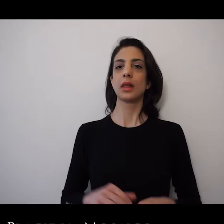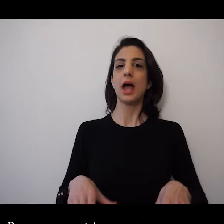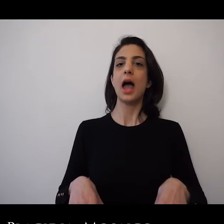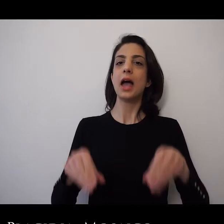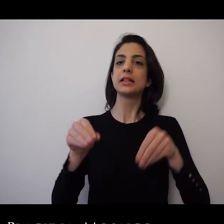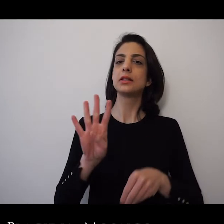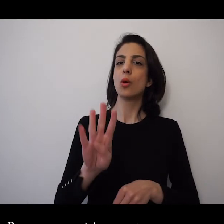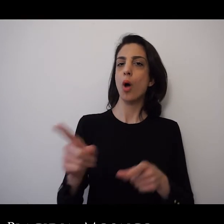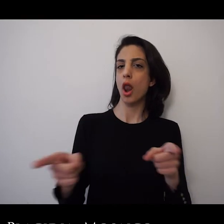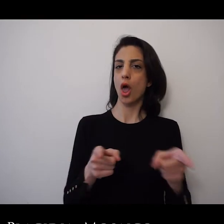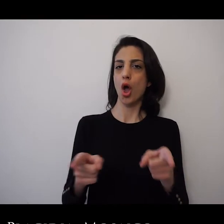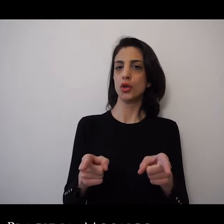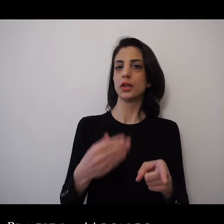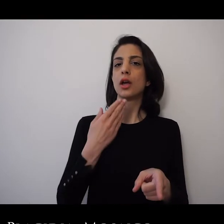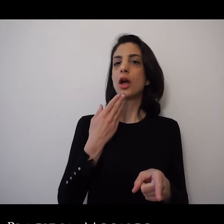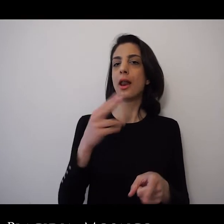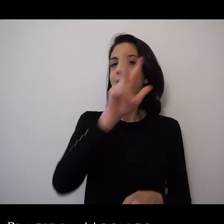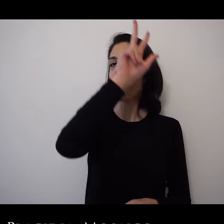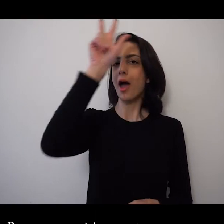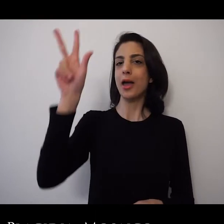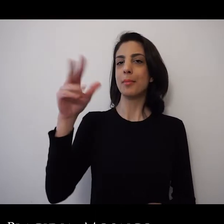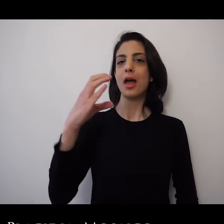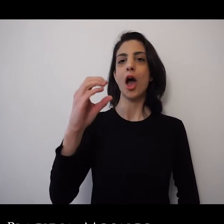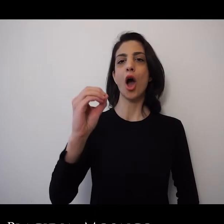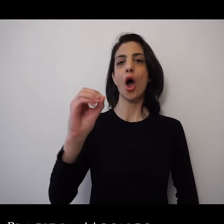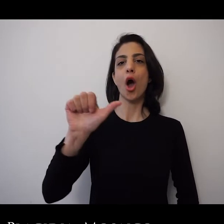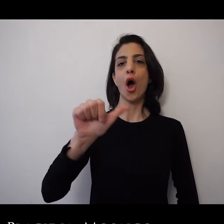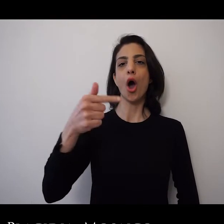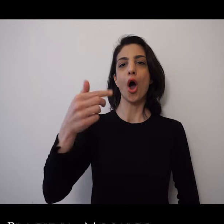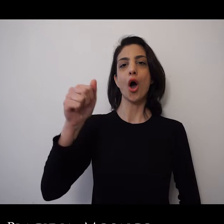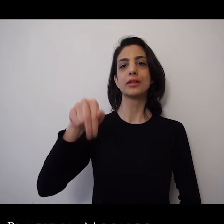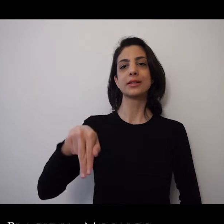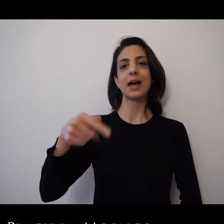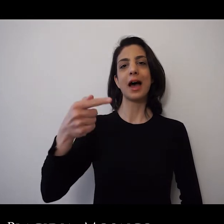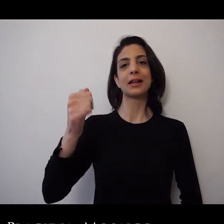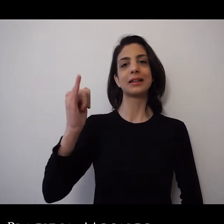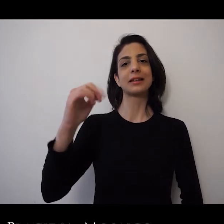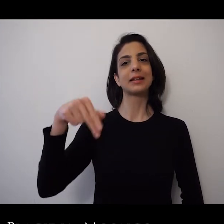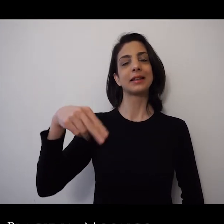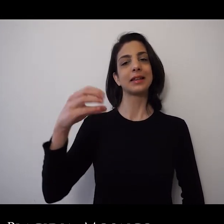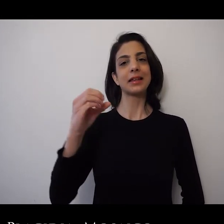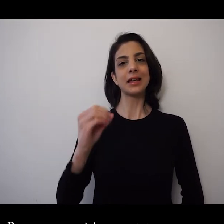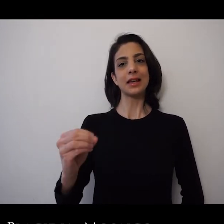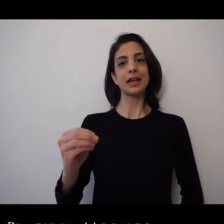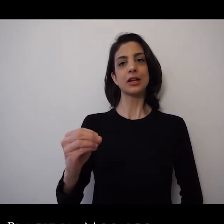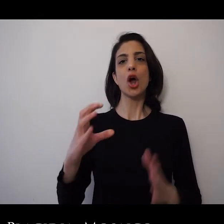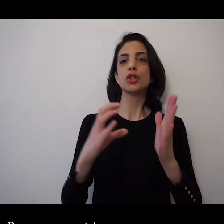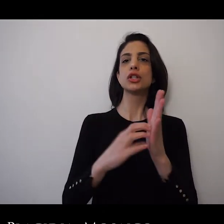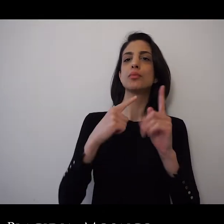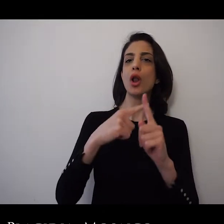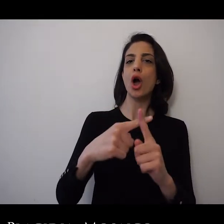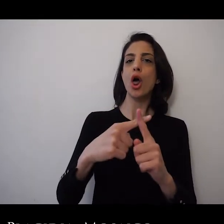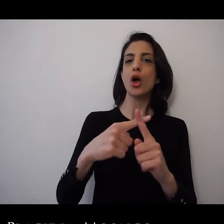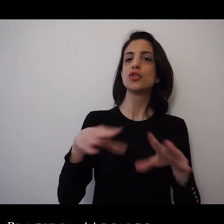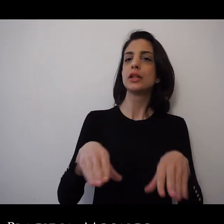Solo con l'imperatore Costantino, all'inizio del IV secolo, il simbolo della croce iniziò a diffondersi.